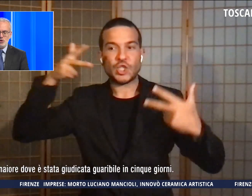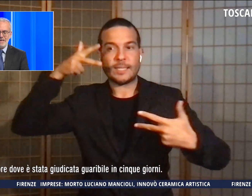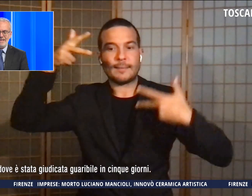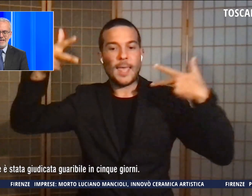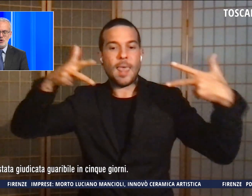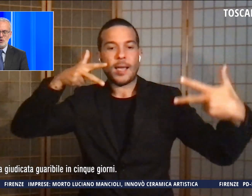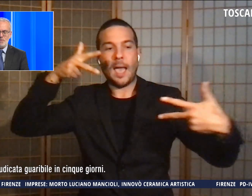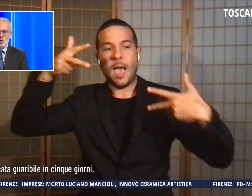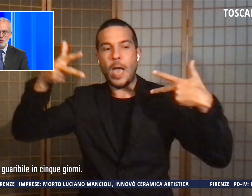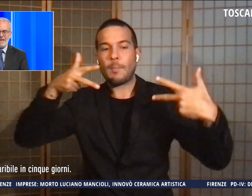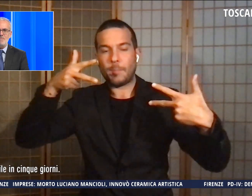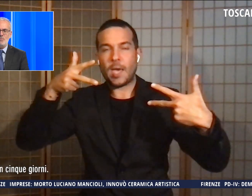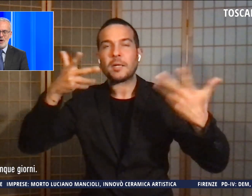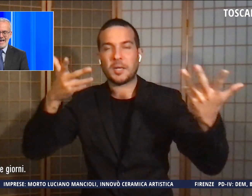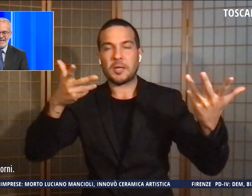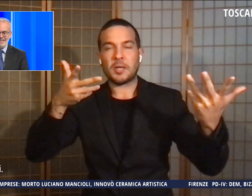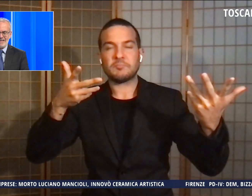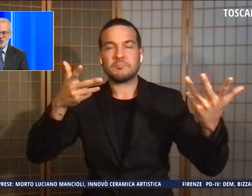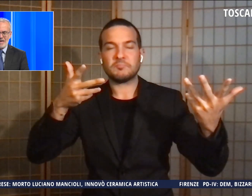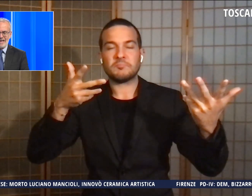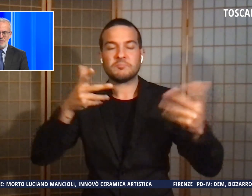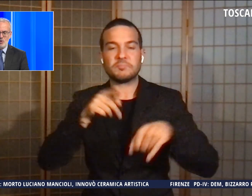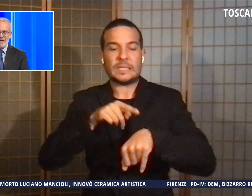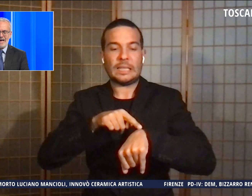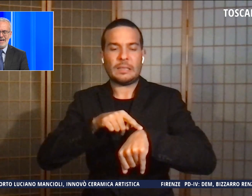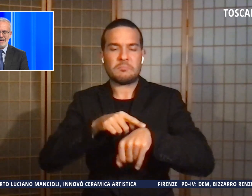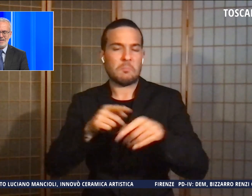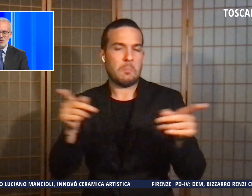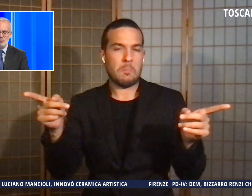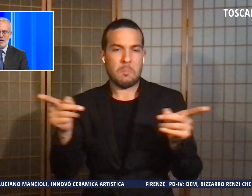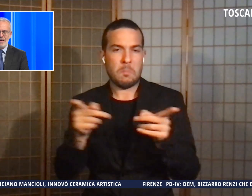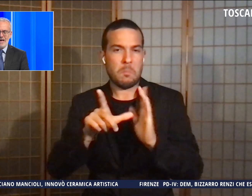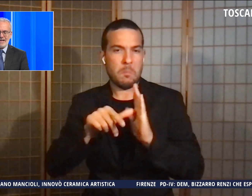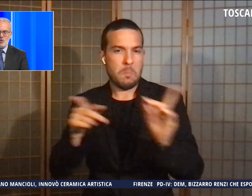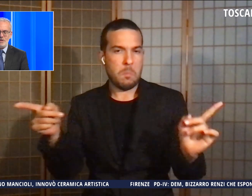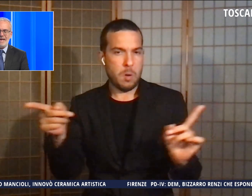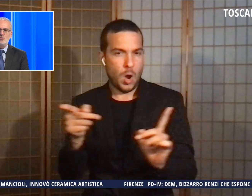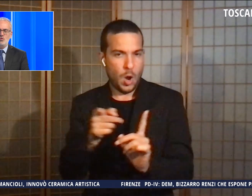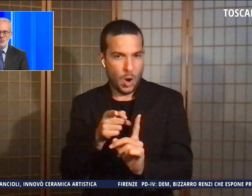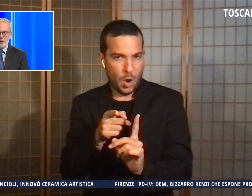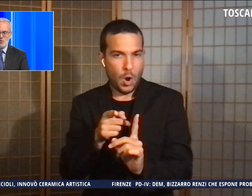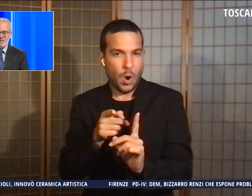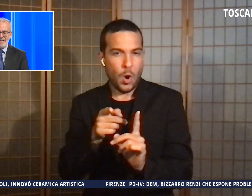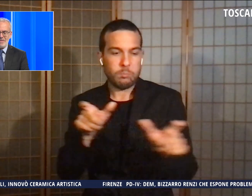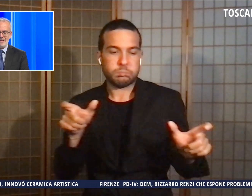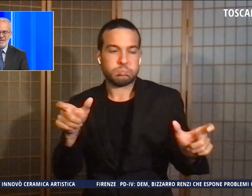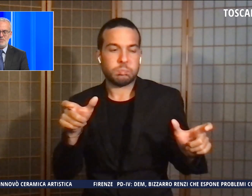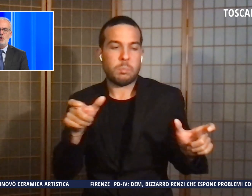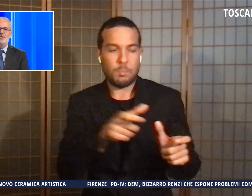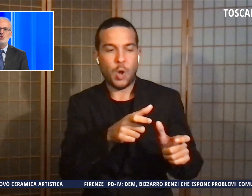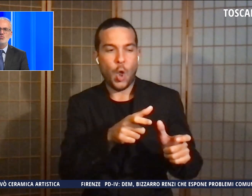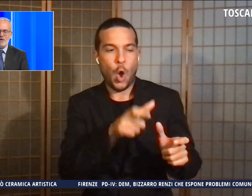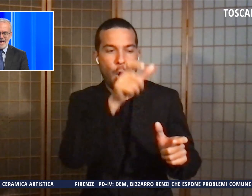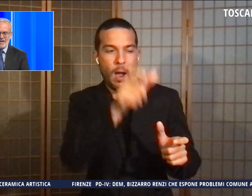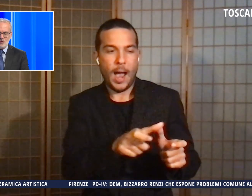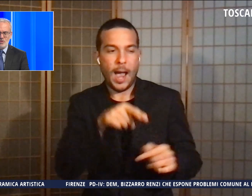sono riusciti nel giro di poco tempo a rintracciare e bloccare l'aggressore, raccogliendo numerosi elementi di